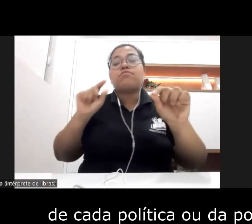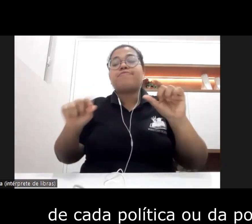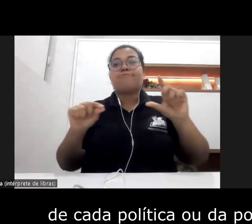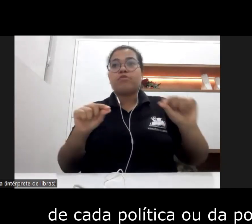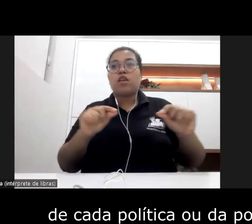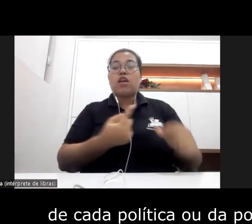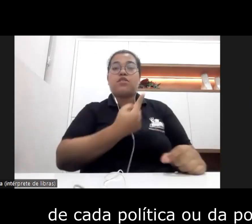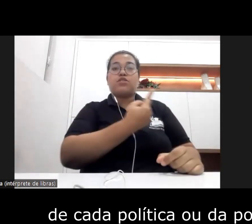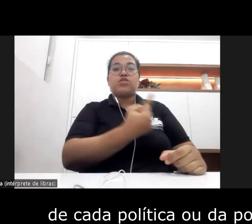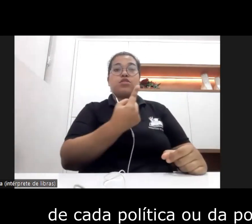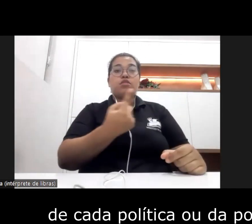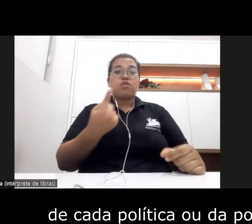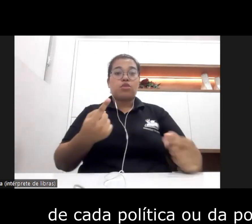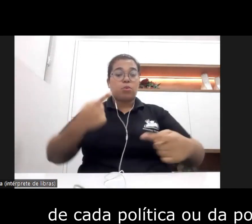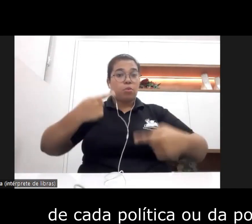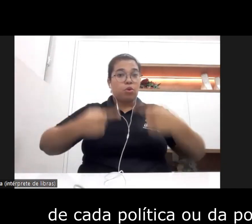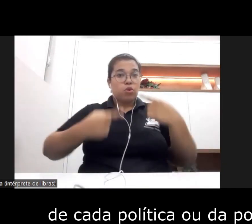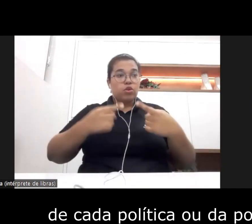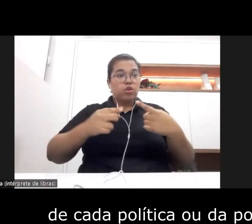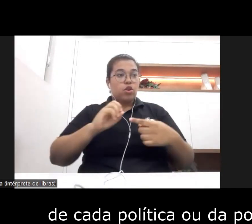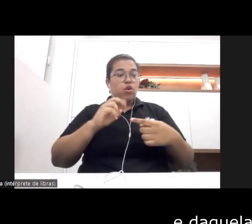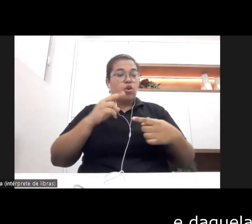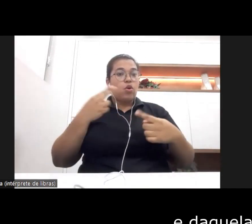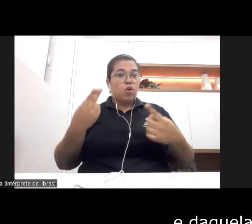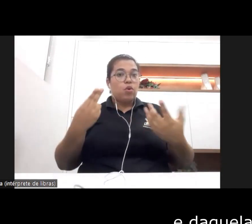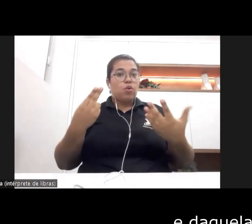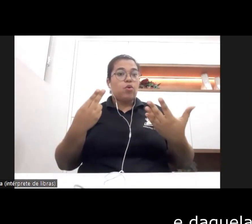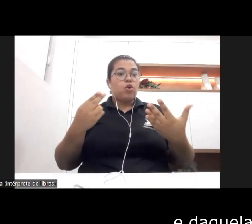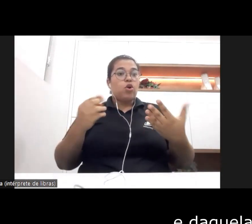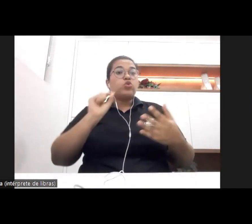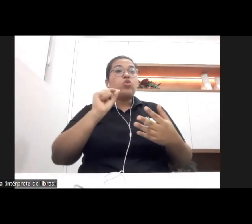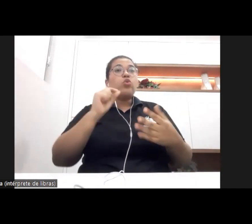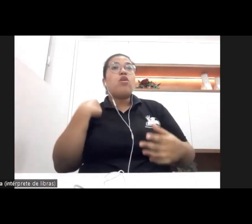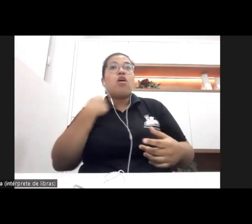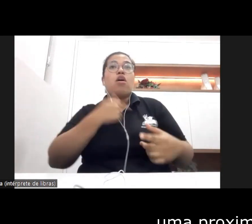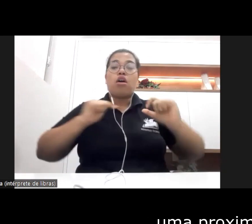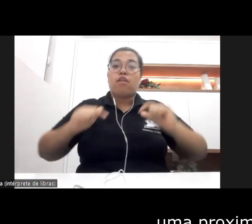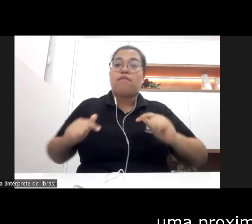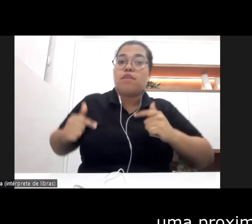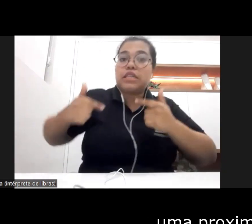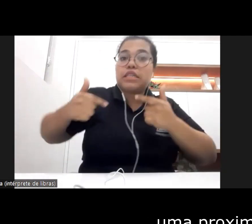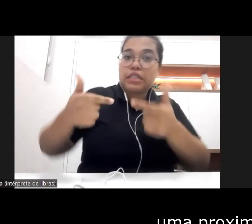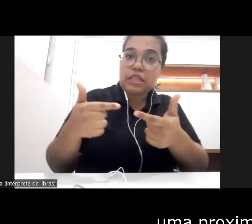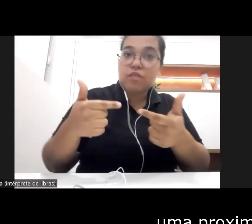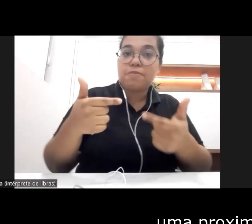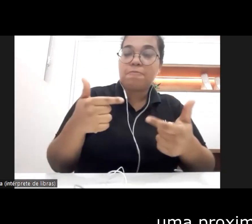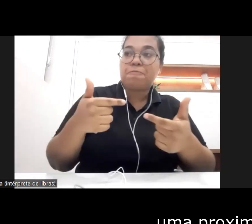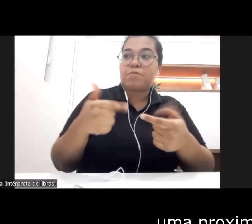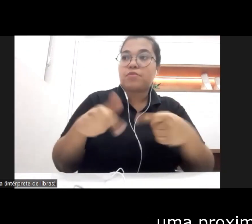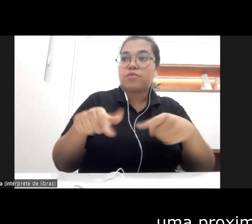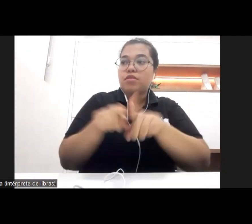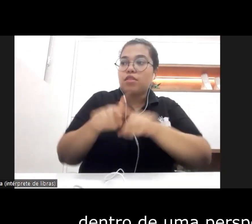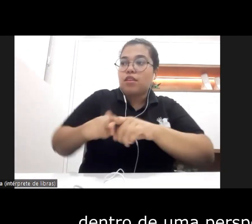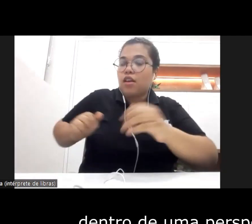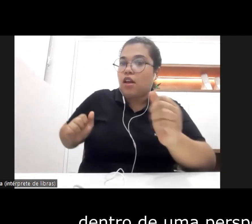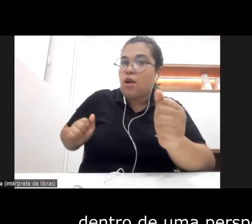política ou da política com a qual a gente atua e daquelas que têm uma proximidade maior dentro de uma